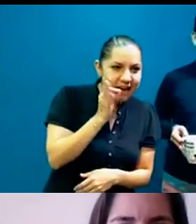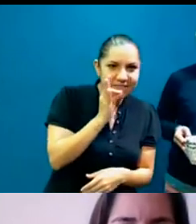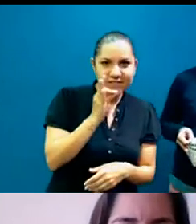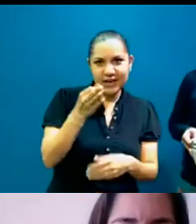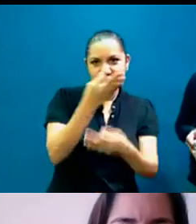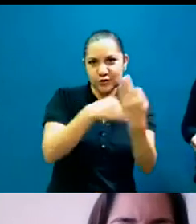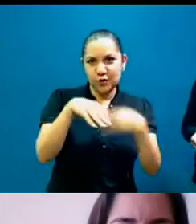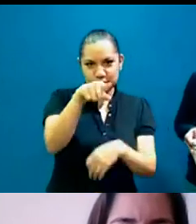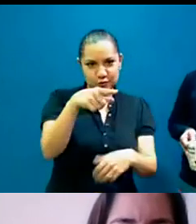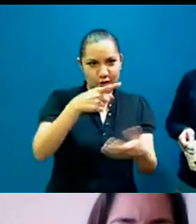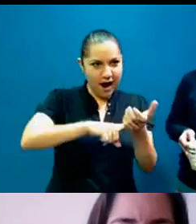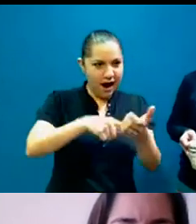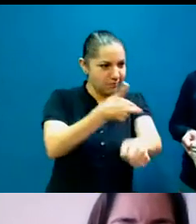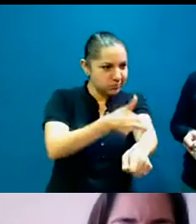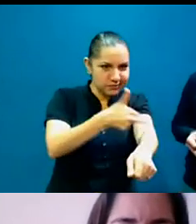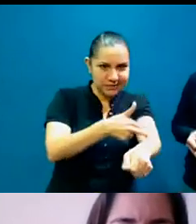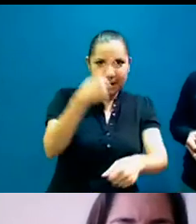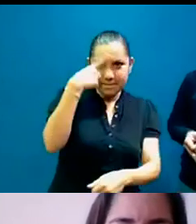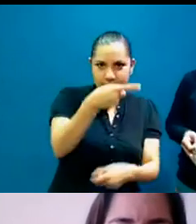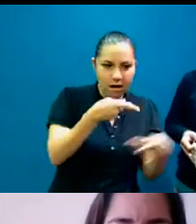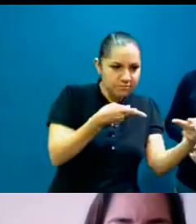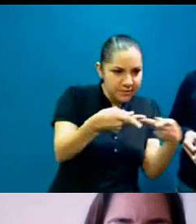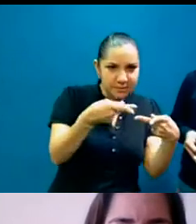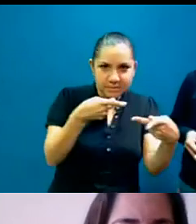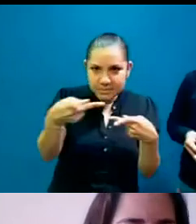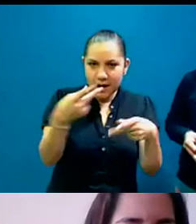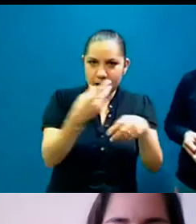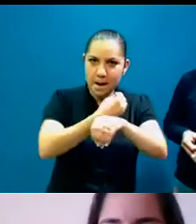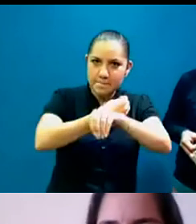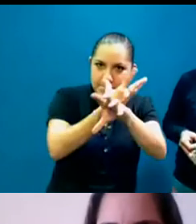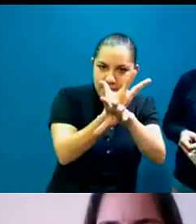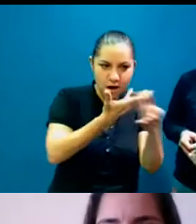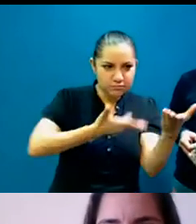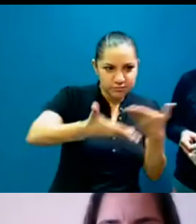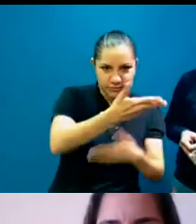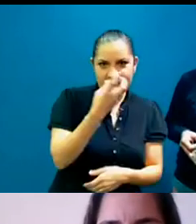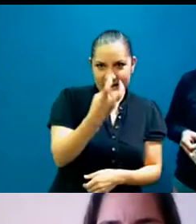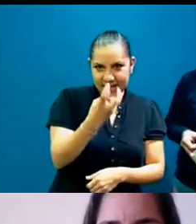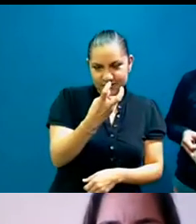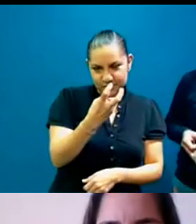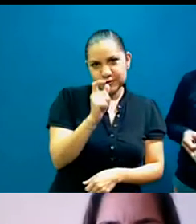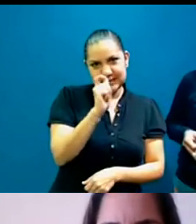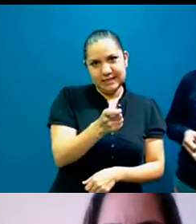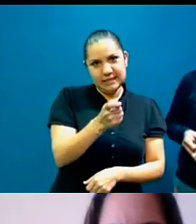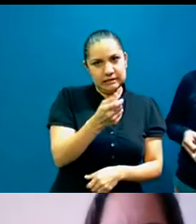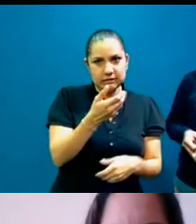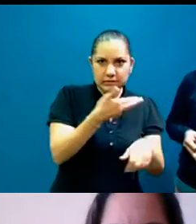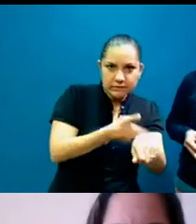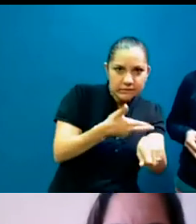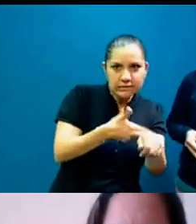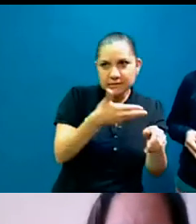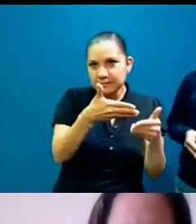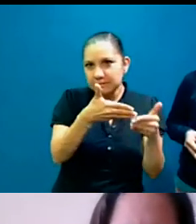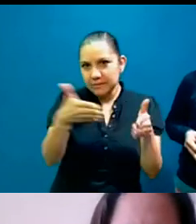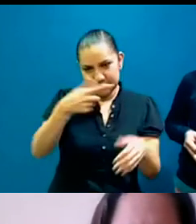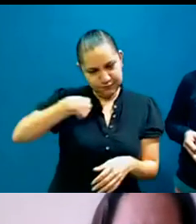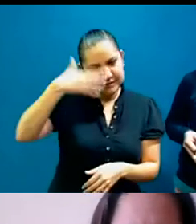que la organización de un evento así requiere. Y gracias, gracias a todos,